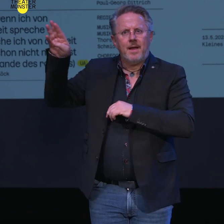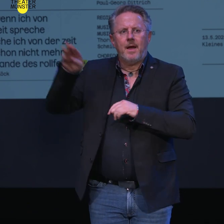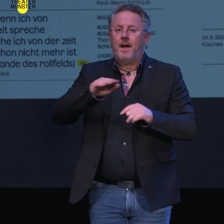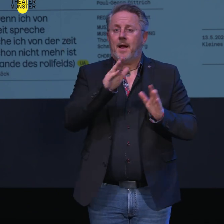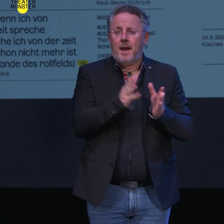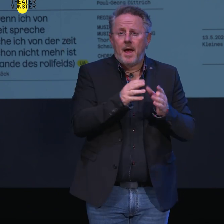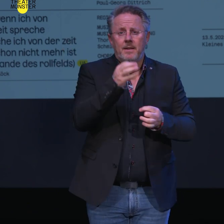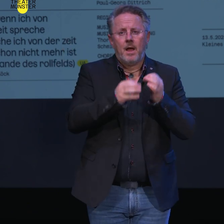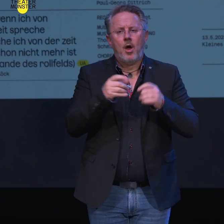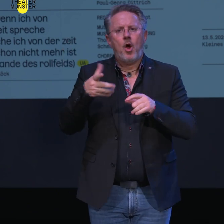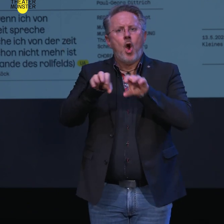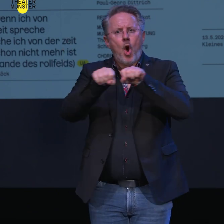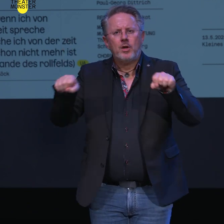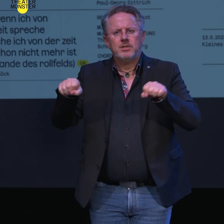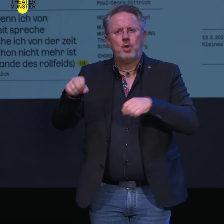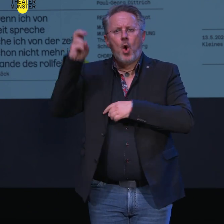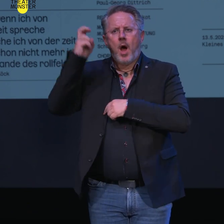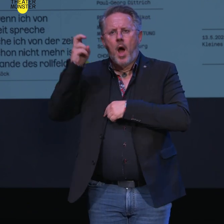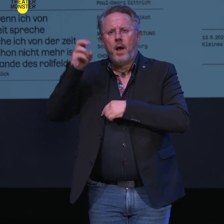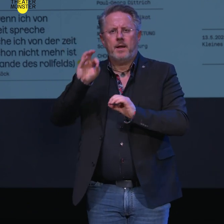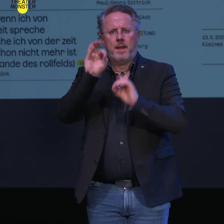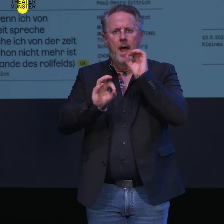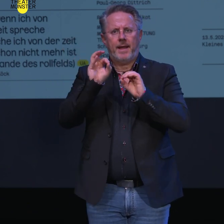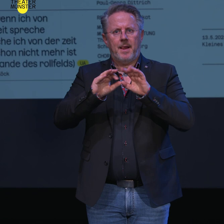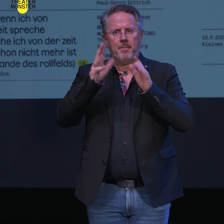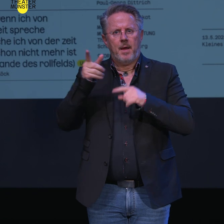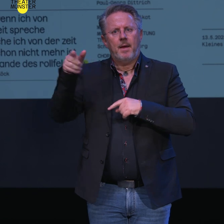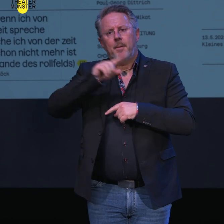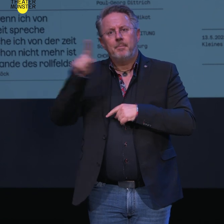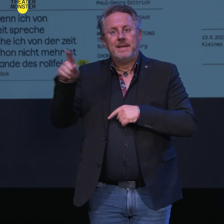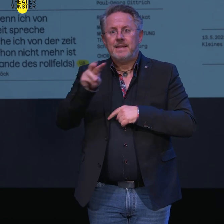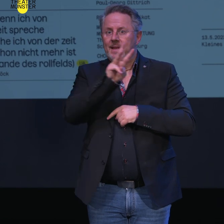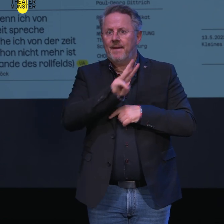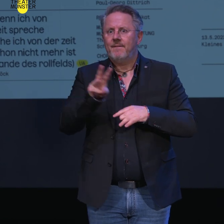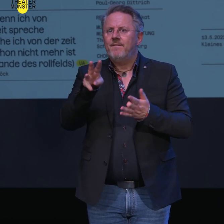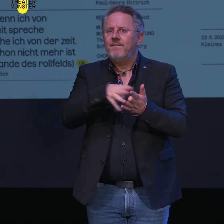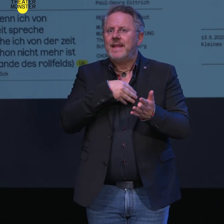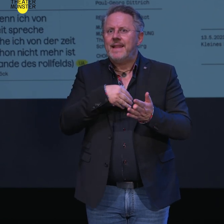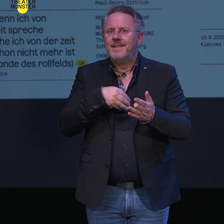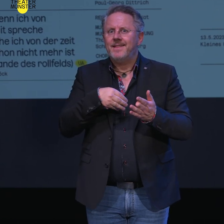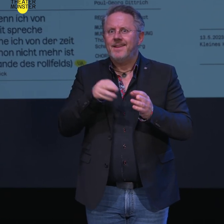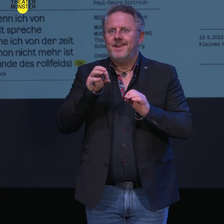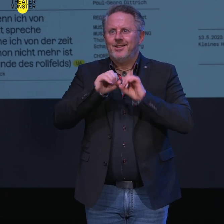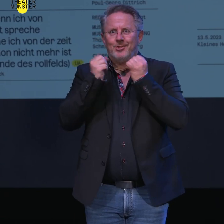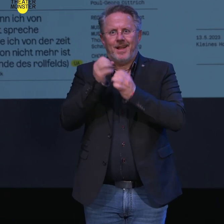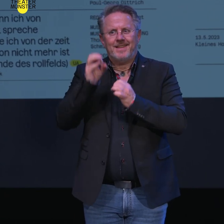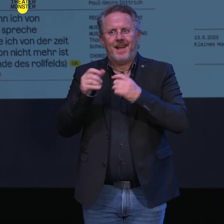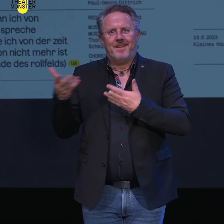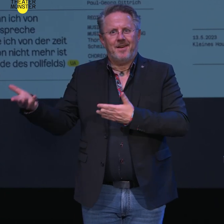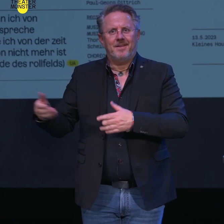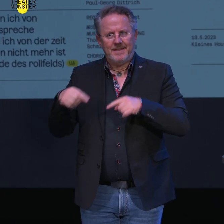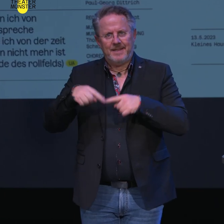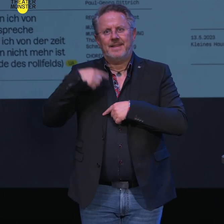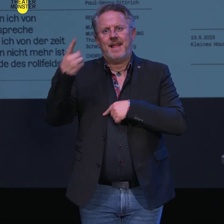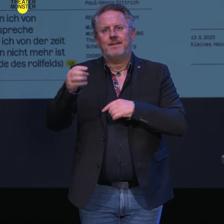Theatern wie Rostock, Hagen oder Heidelberg gerade bis zur Wiener Staatsoper führt. Da sind wir stolz drauf. Dort wird